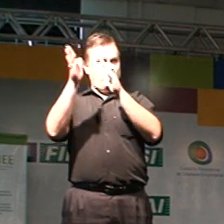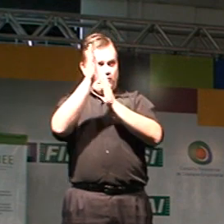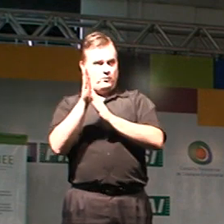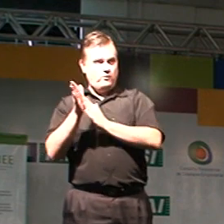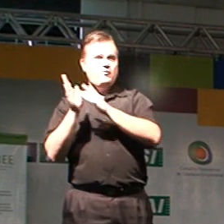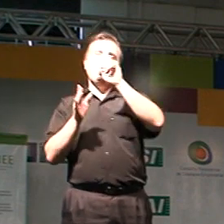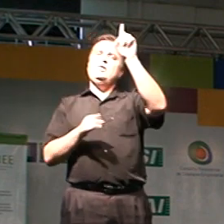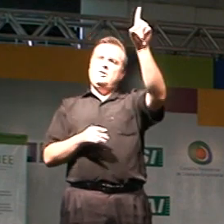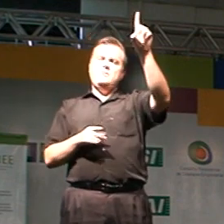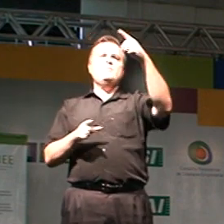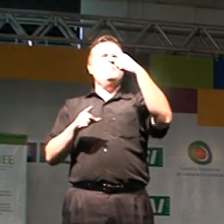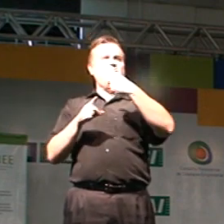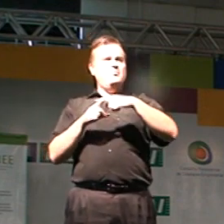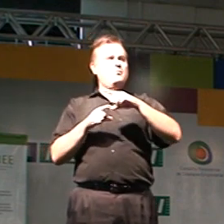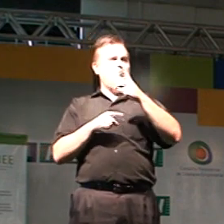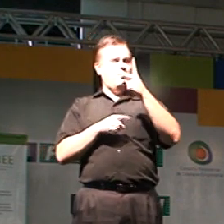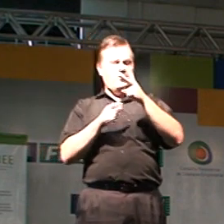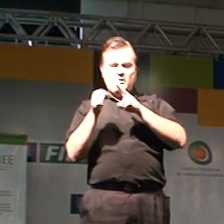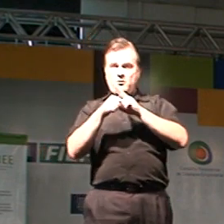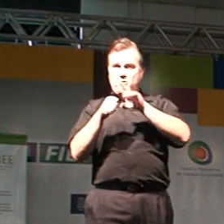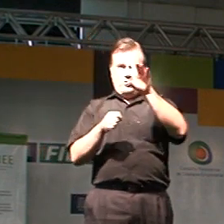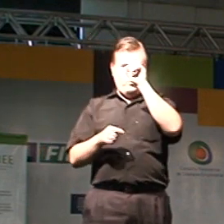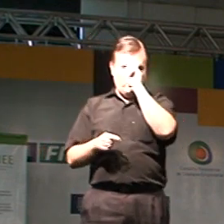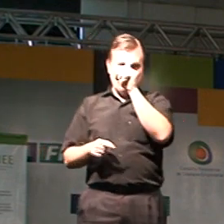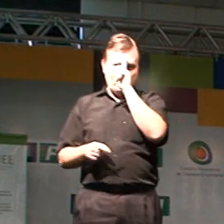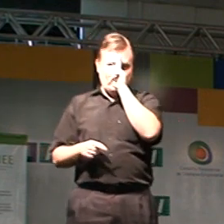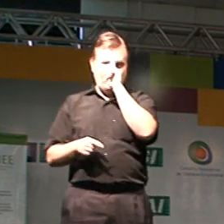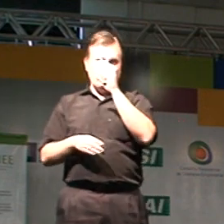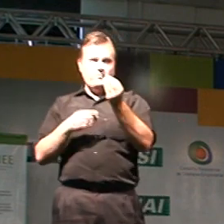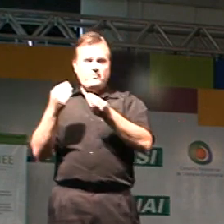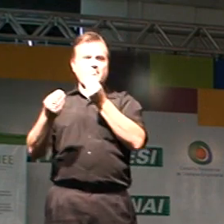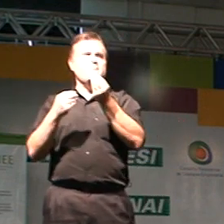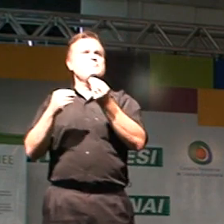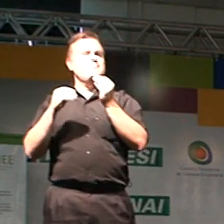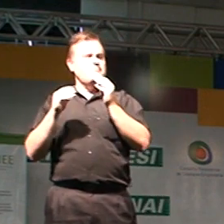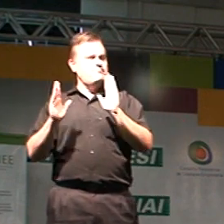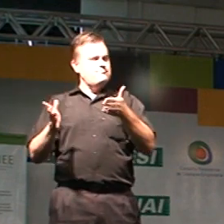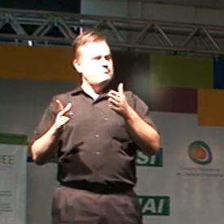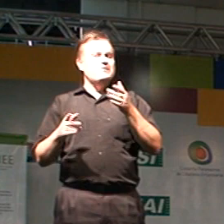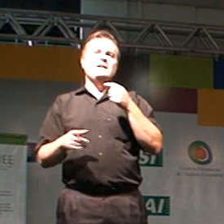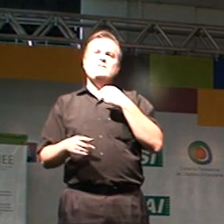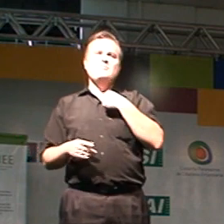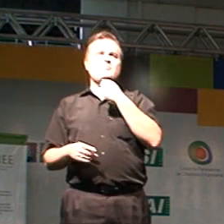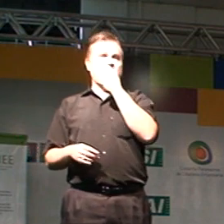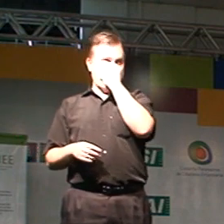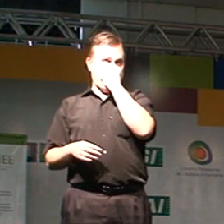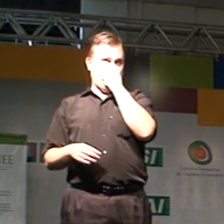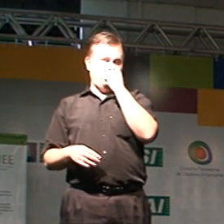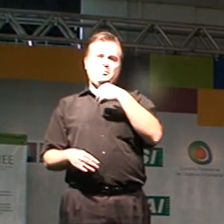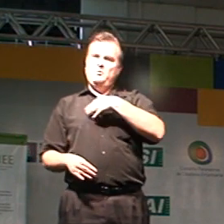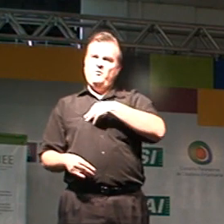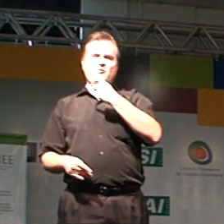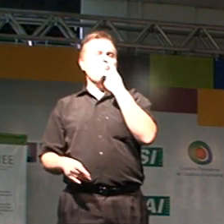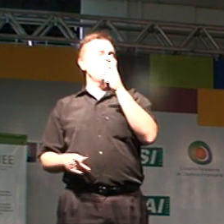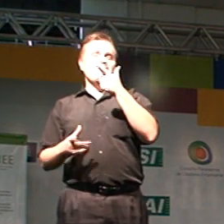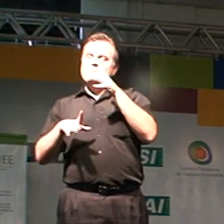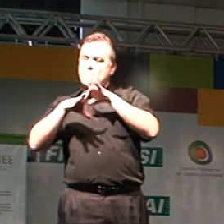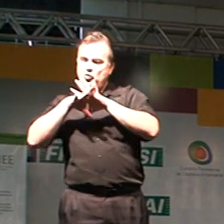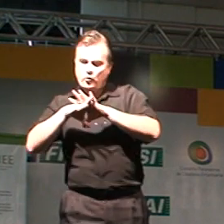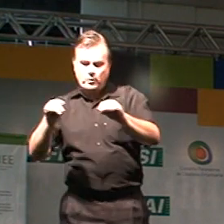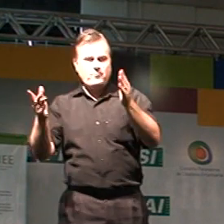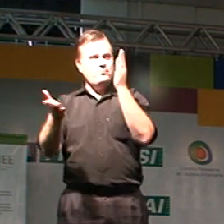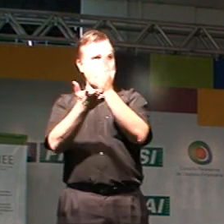Deus por conta disso, depois de quase dois meses no hospital, quando os médicos já estavam praticamente desenganando a questão do Rafael, não tinha mais cura,